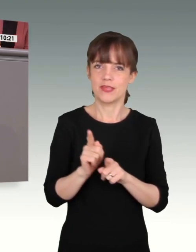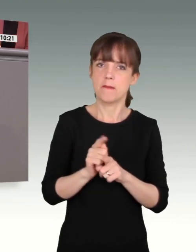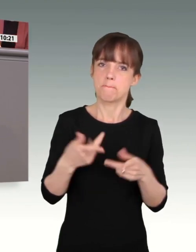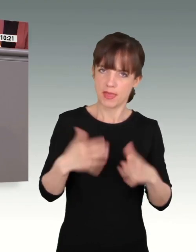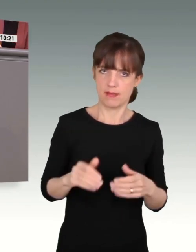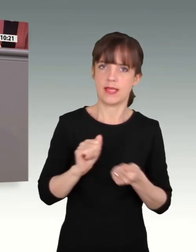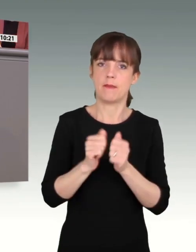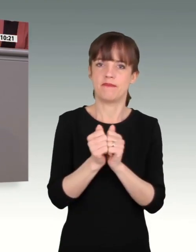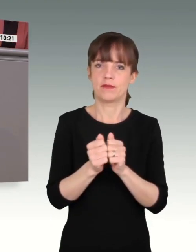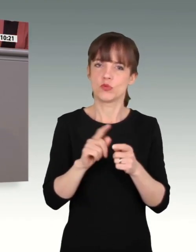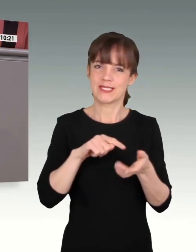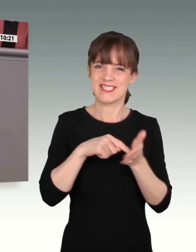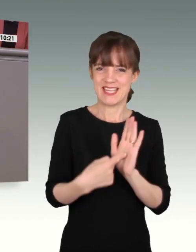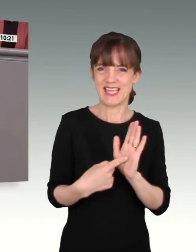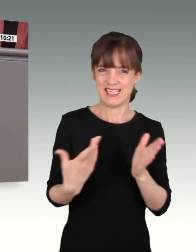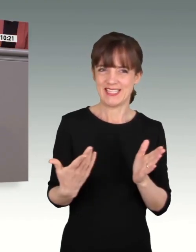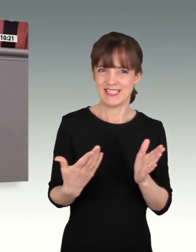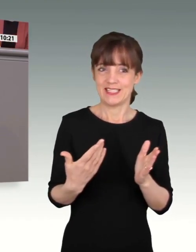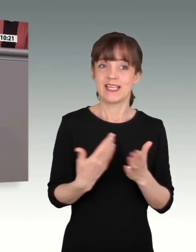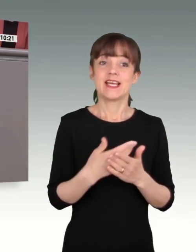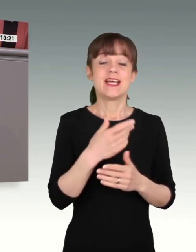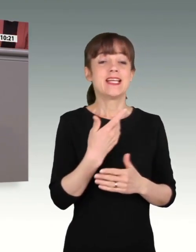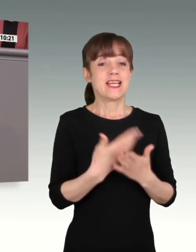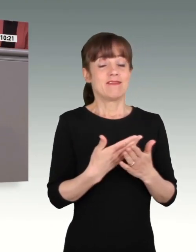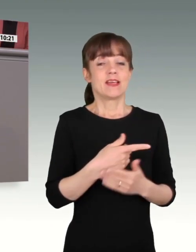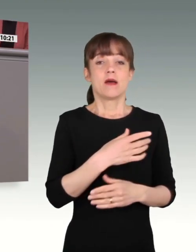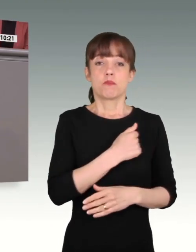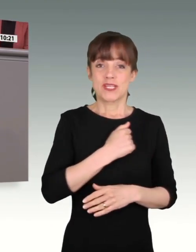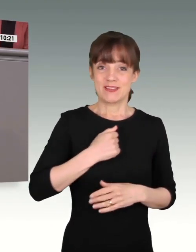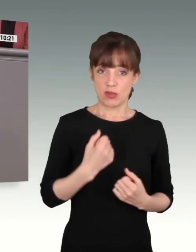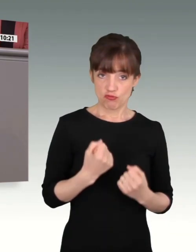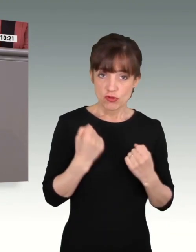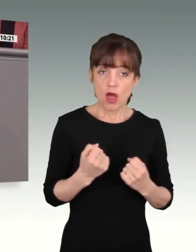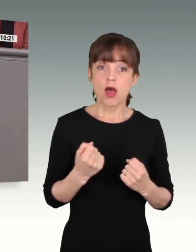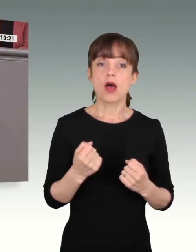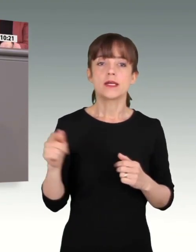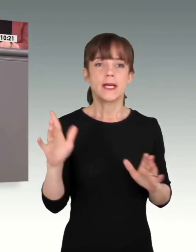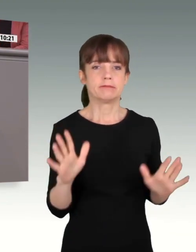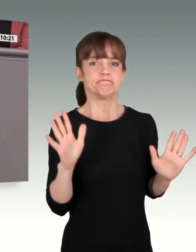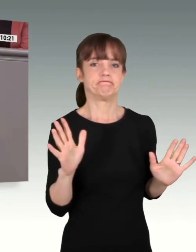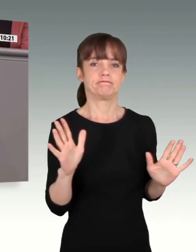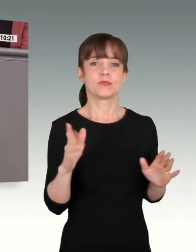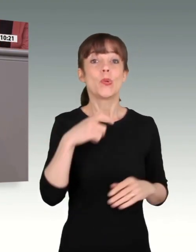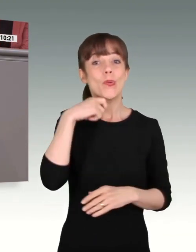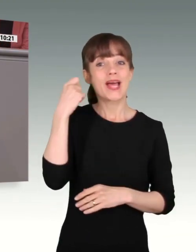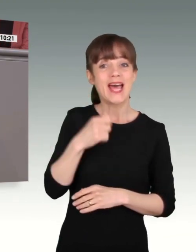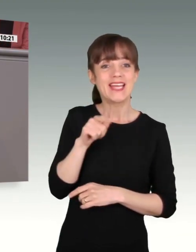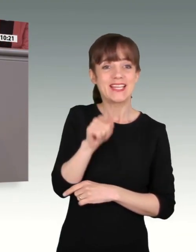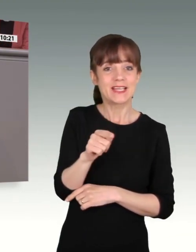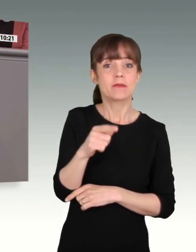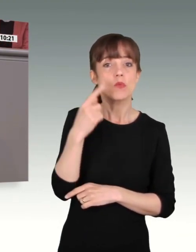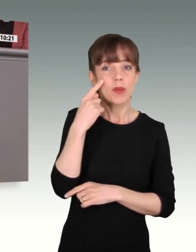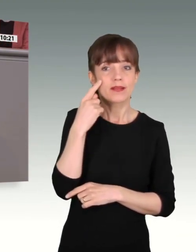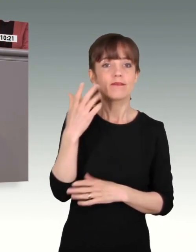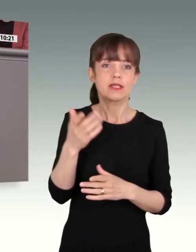aus ihrem künftigen Beruf ziehen wollen. Jede unserer Soldatinnen, jeder Soldat riskiert seine körperliche Unversehrtheit und dient dafür,